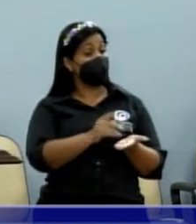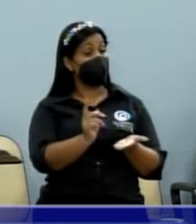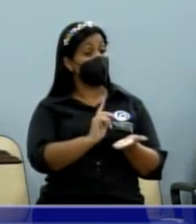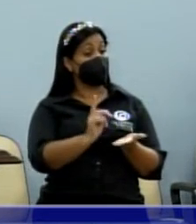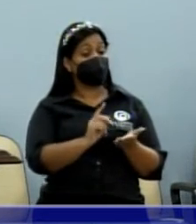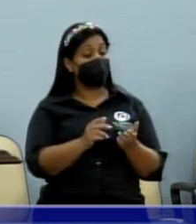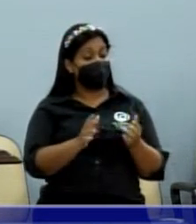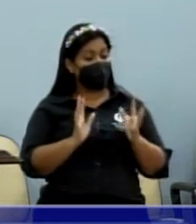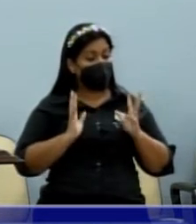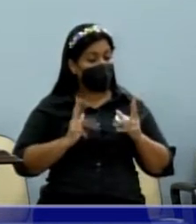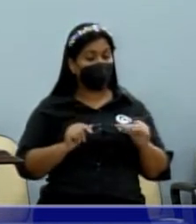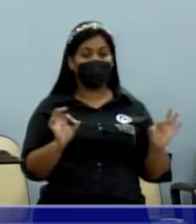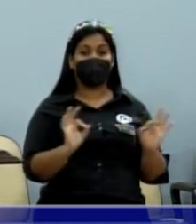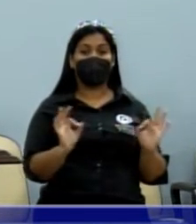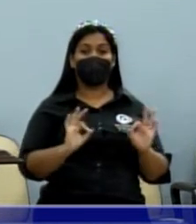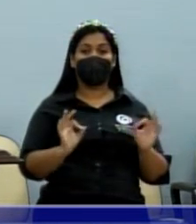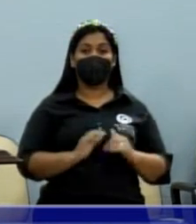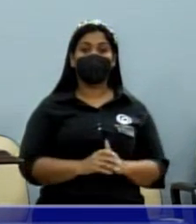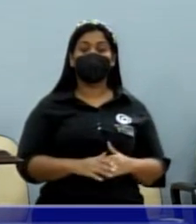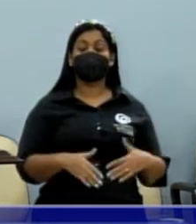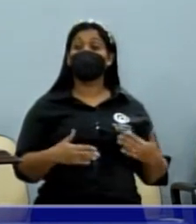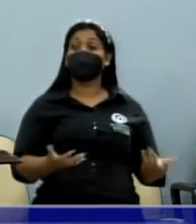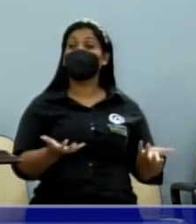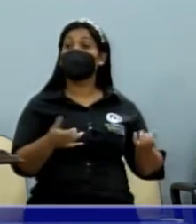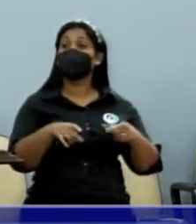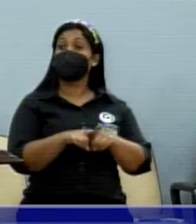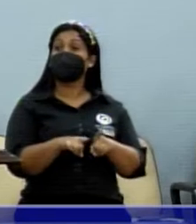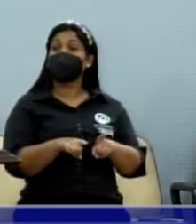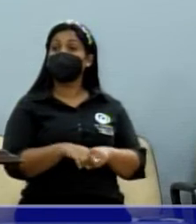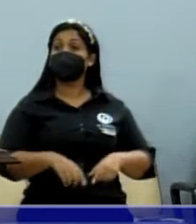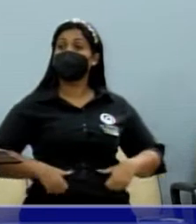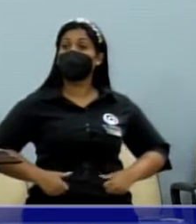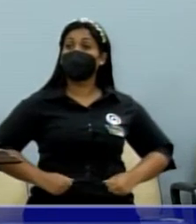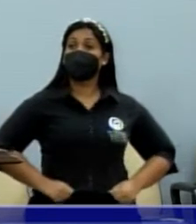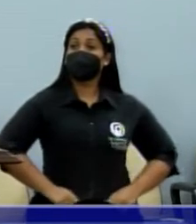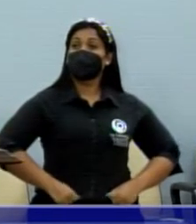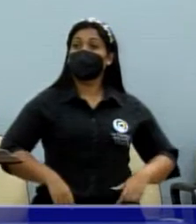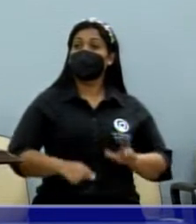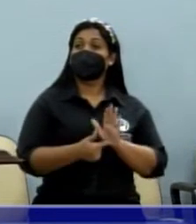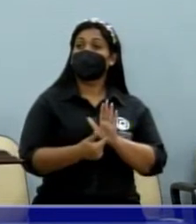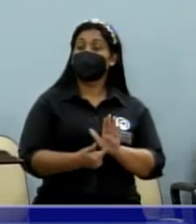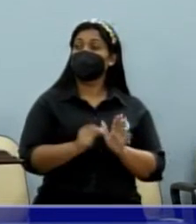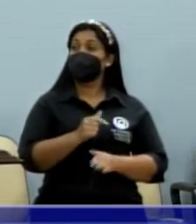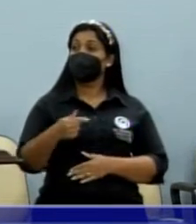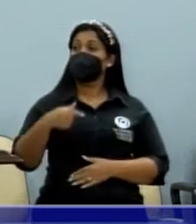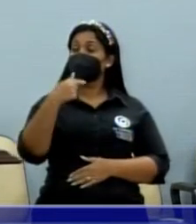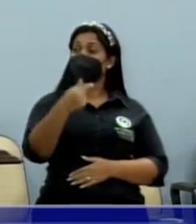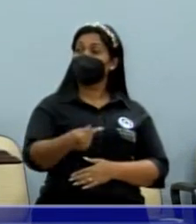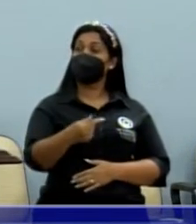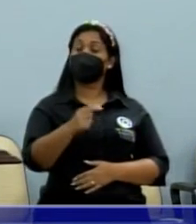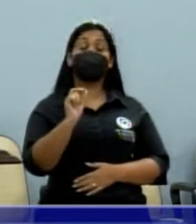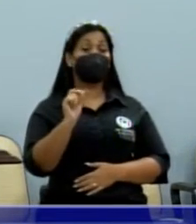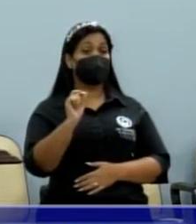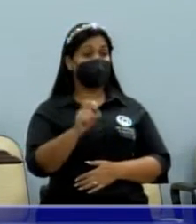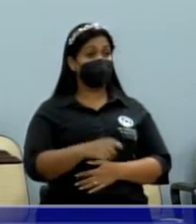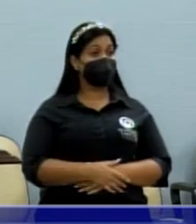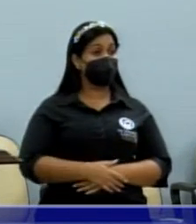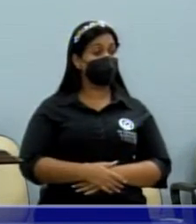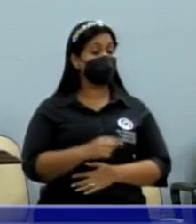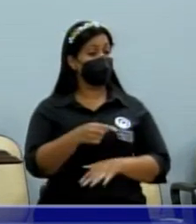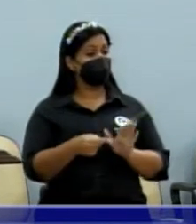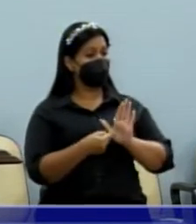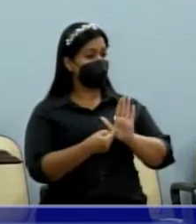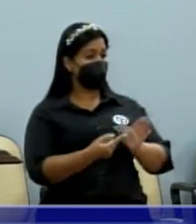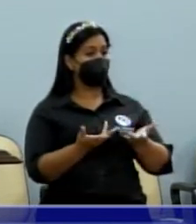capim. Aí, eu queria também mostrar também, o senhor, semana que vem, que enquanto o senhor mostra